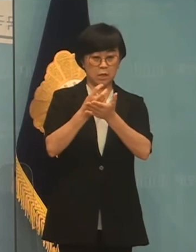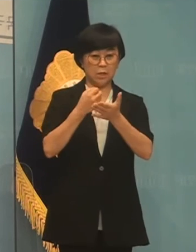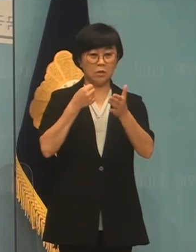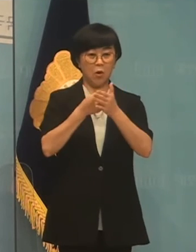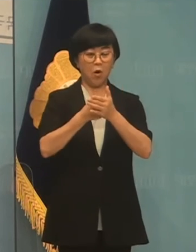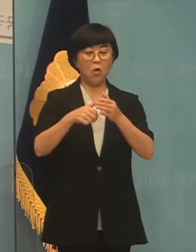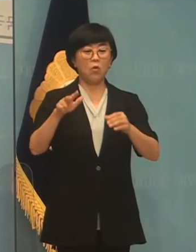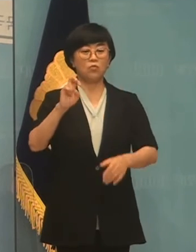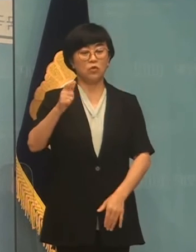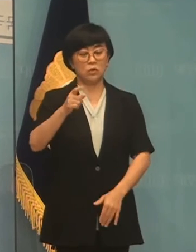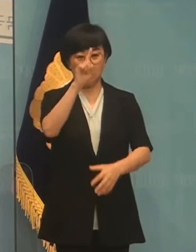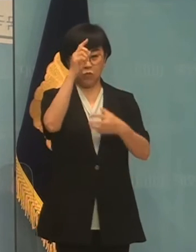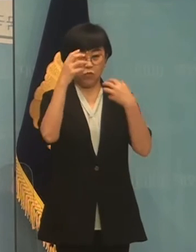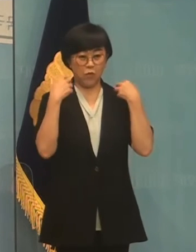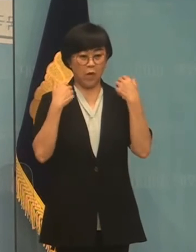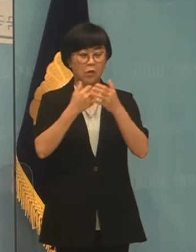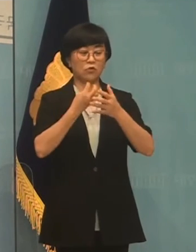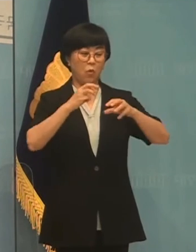정국의 정국의